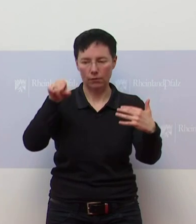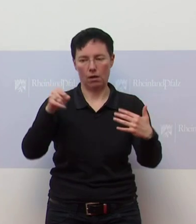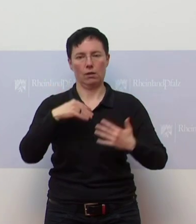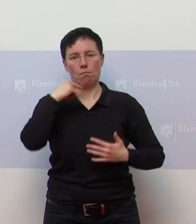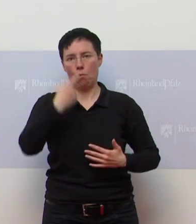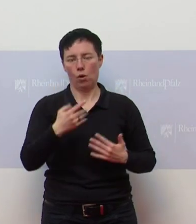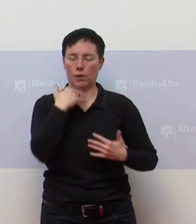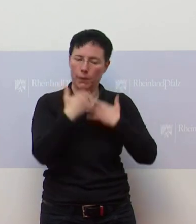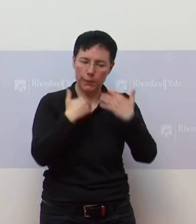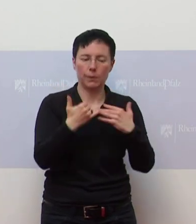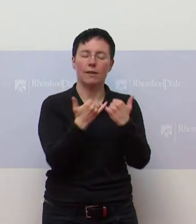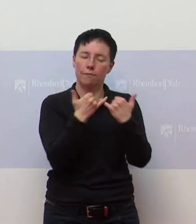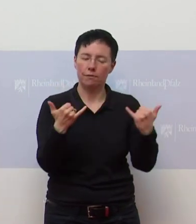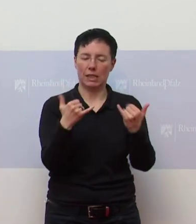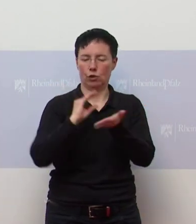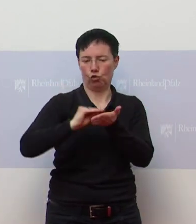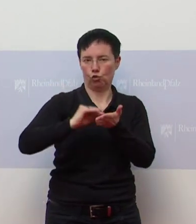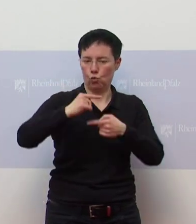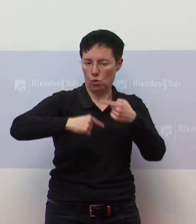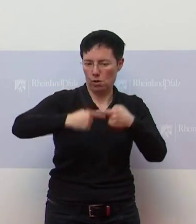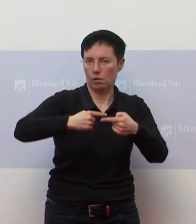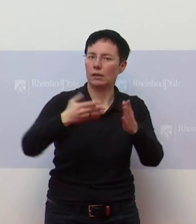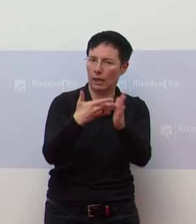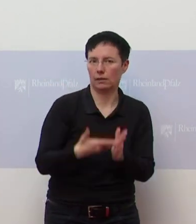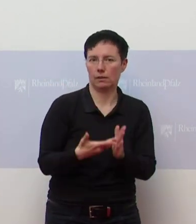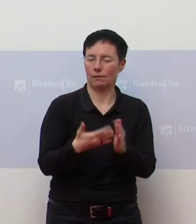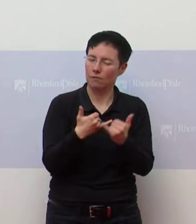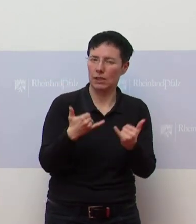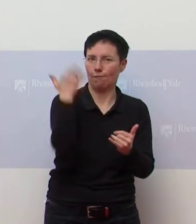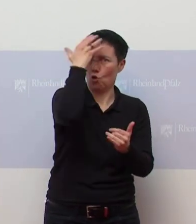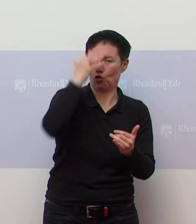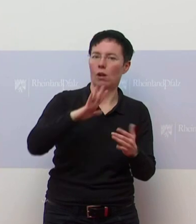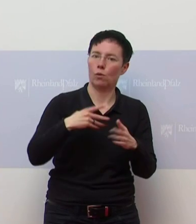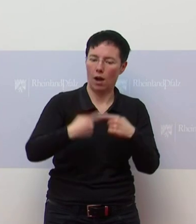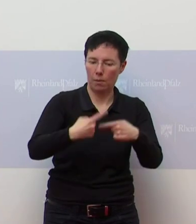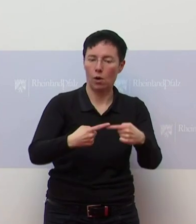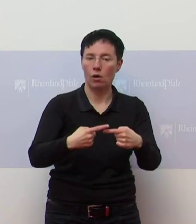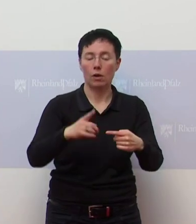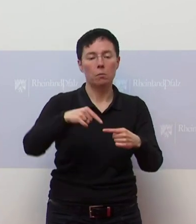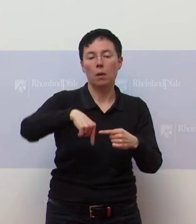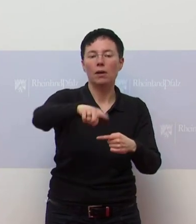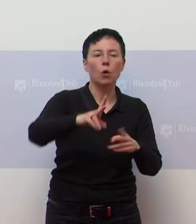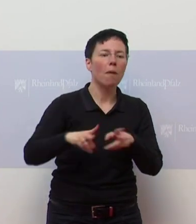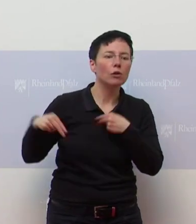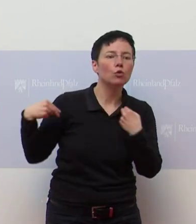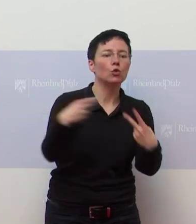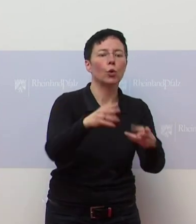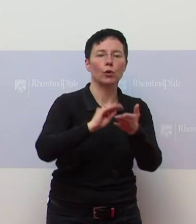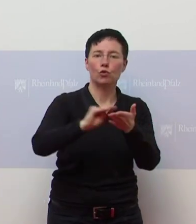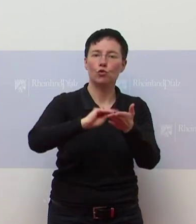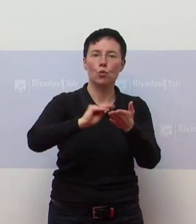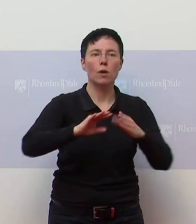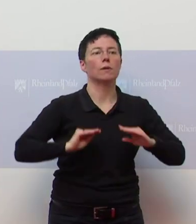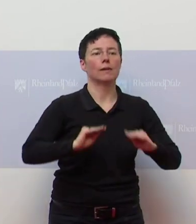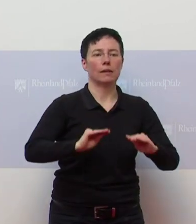mit dem Thema Testen. Natürlich kann gar niemand davon ausgehen, dass wir in Präsenzunterricht gehen die nächste Zeit. Aber auch dazu